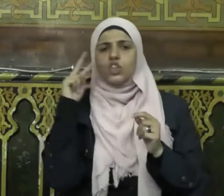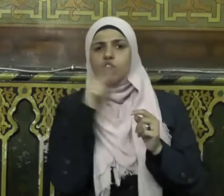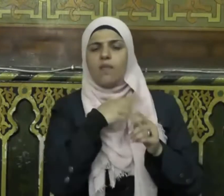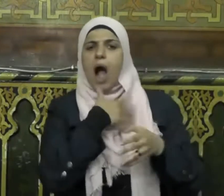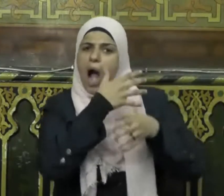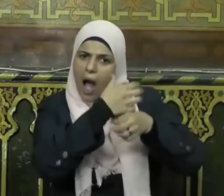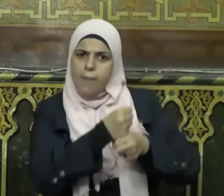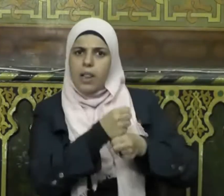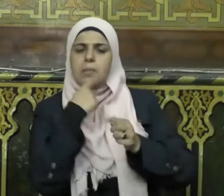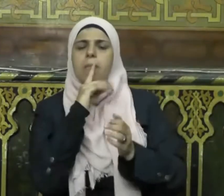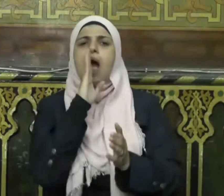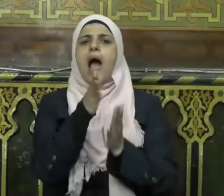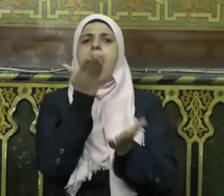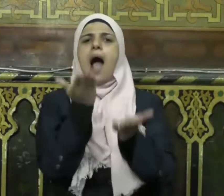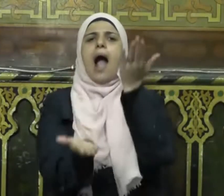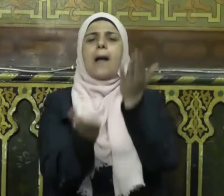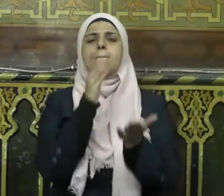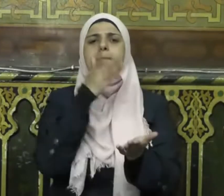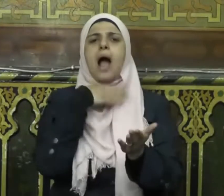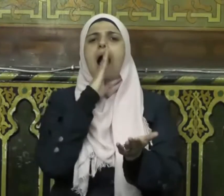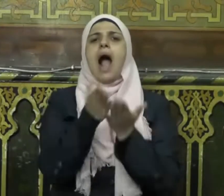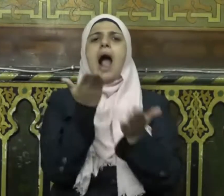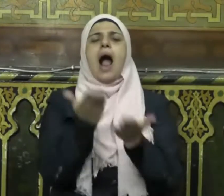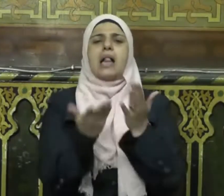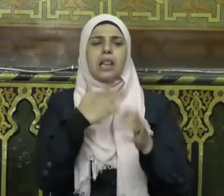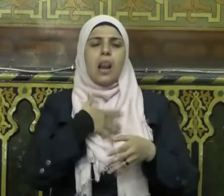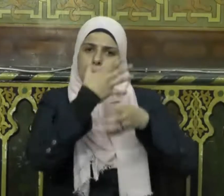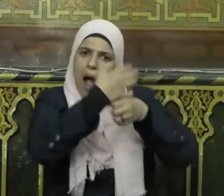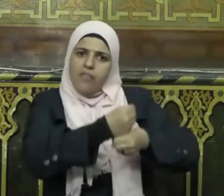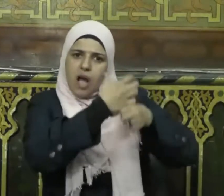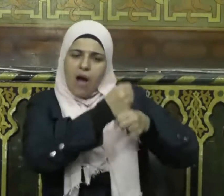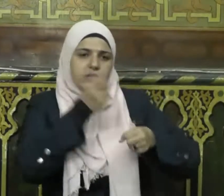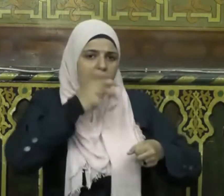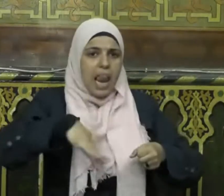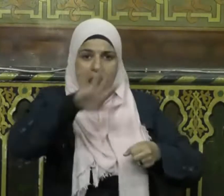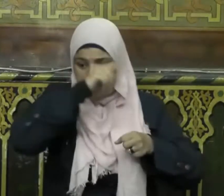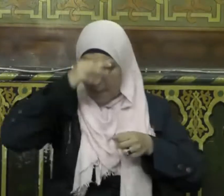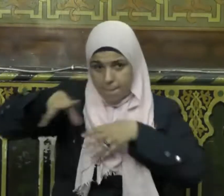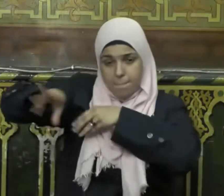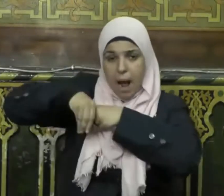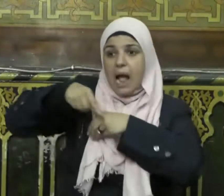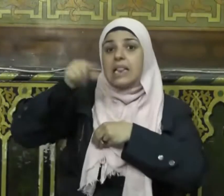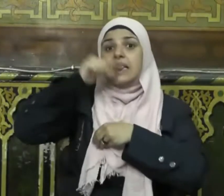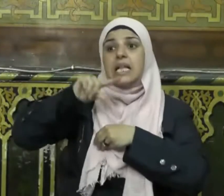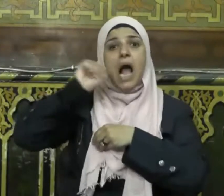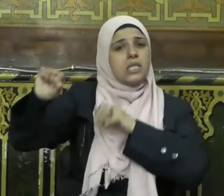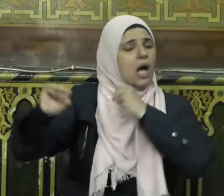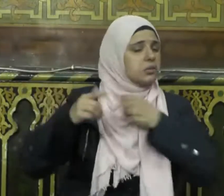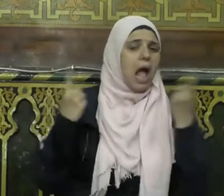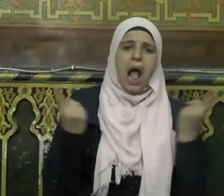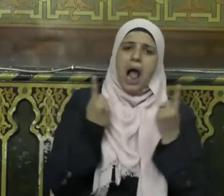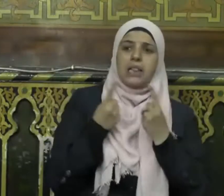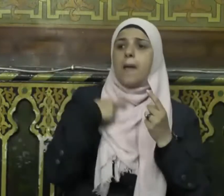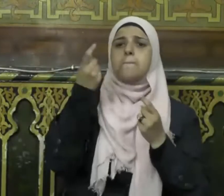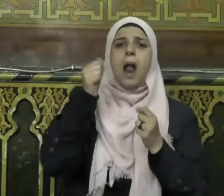كان حاكما عادلا يأمن الناس في جواره على دينهم وأنفسهم وأموالهم